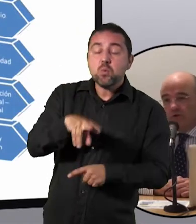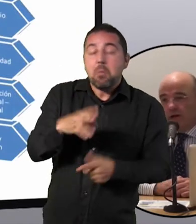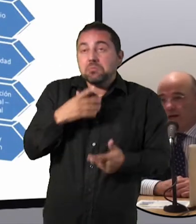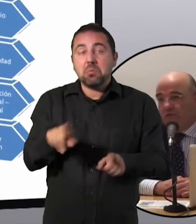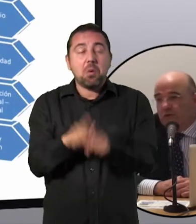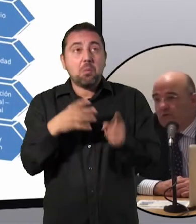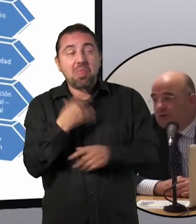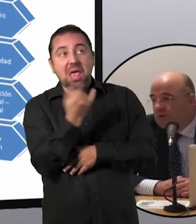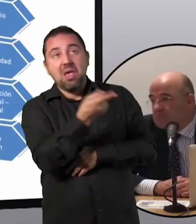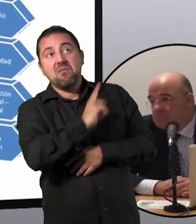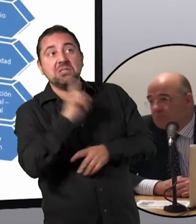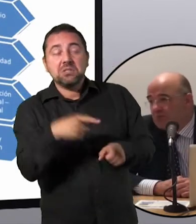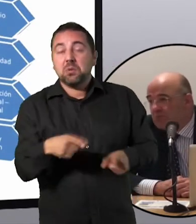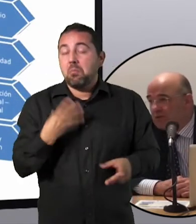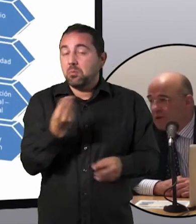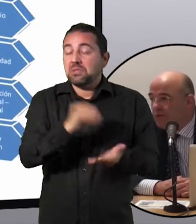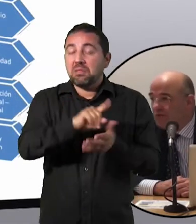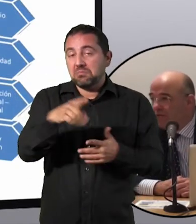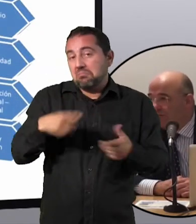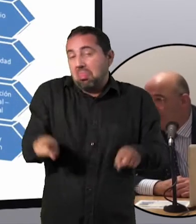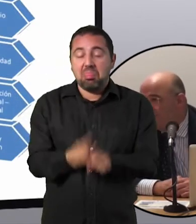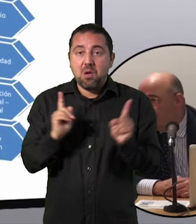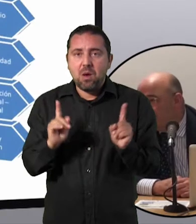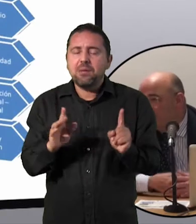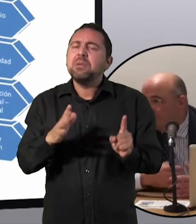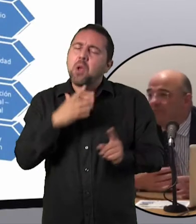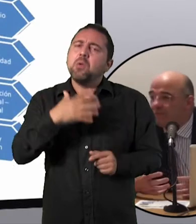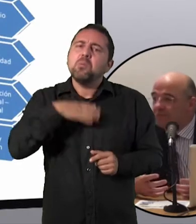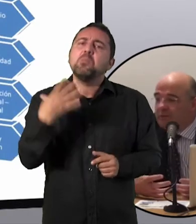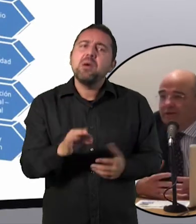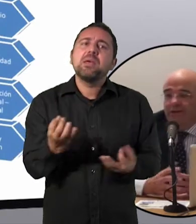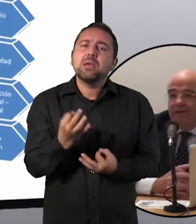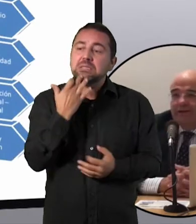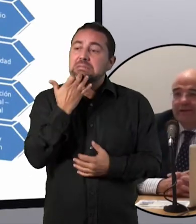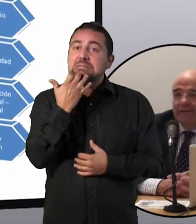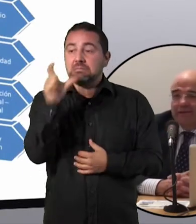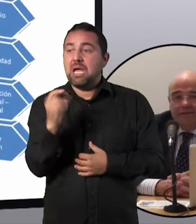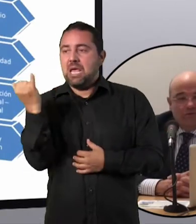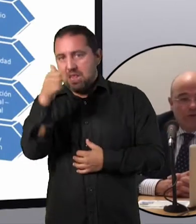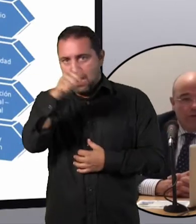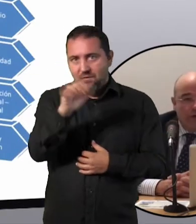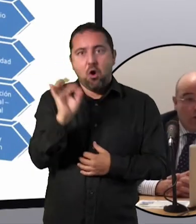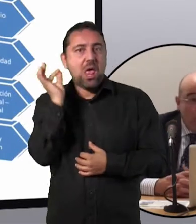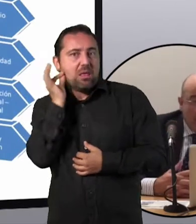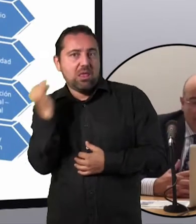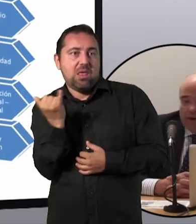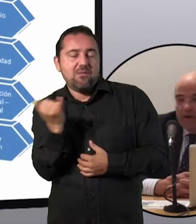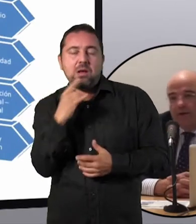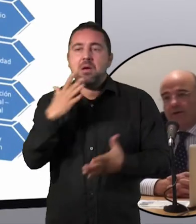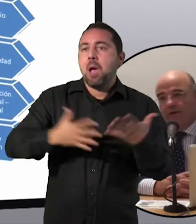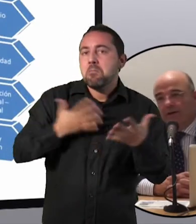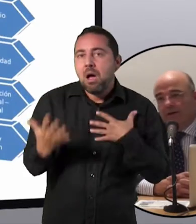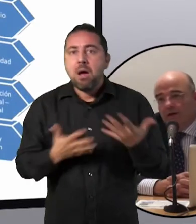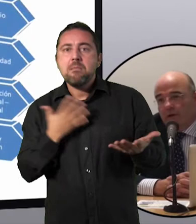como vosotros, nunca has sufrido un jefe, pues no le importaría tener un jefe. Bueno, seguramente, si es un jefe o una